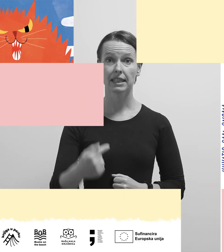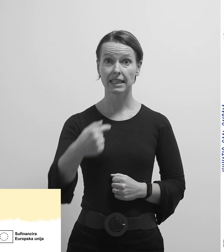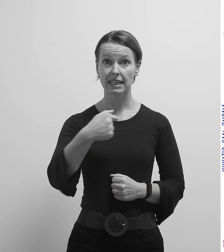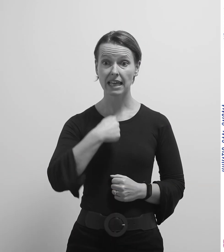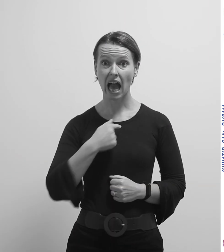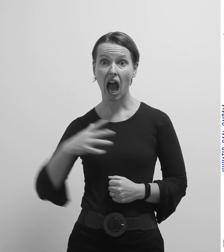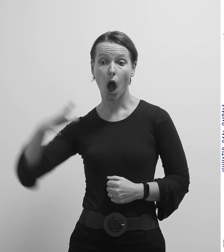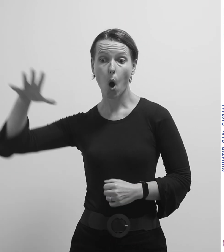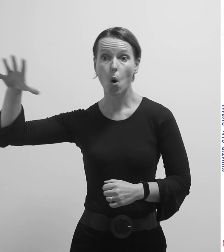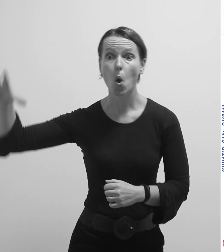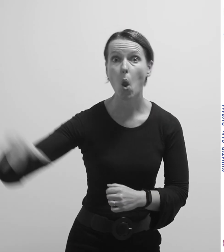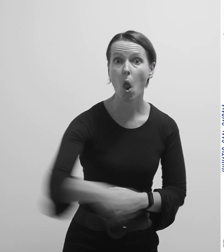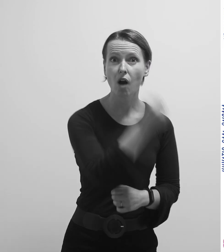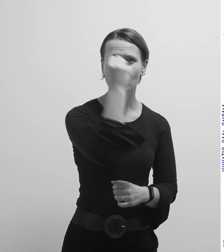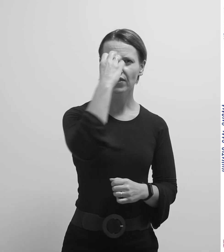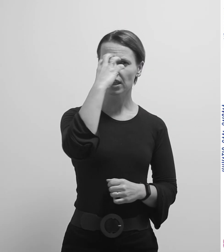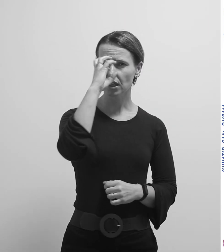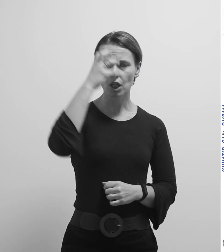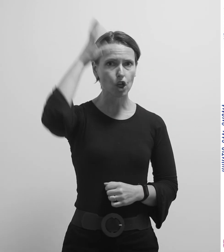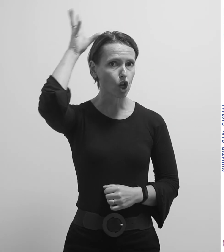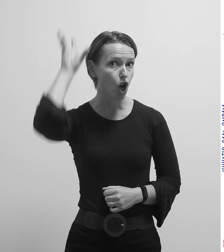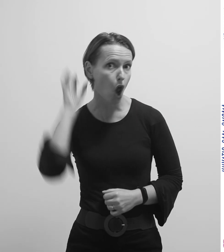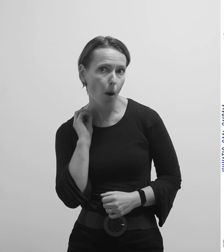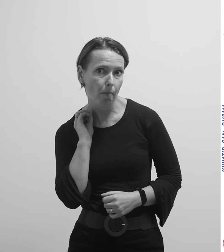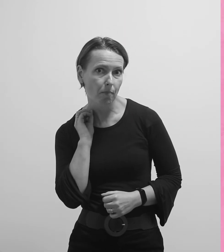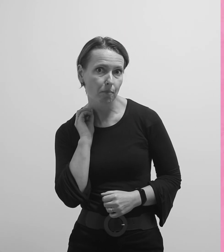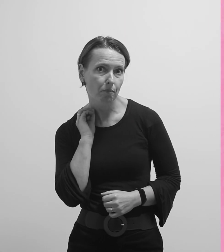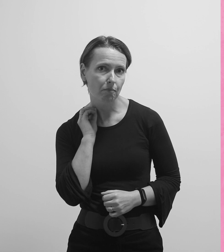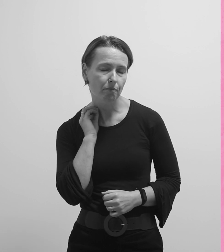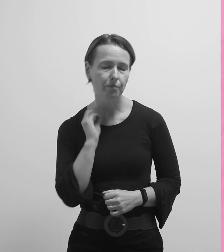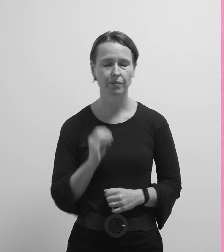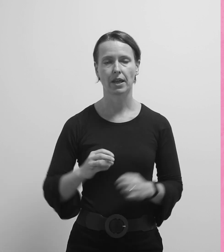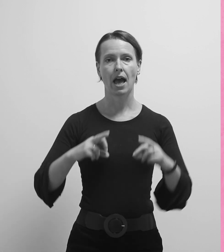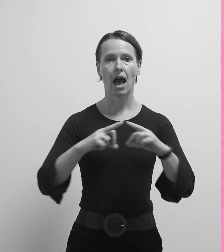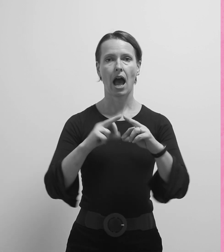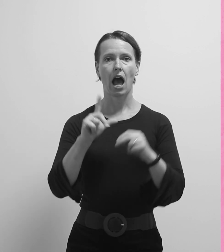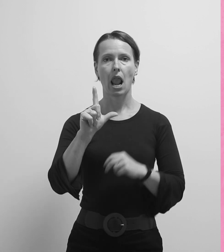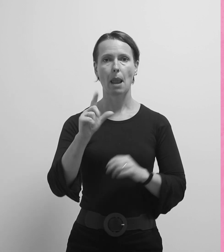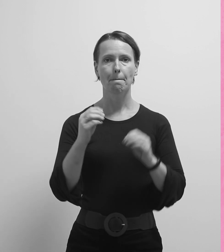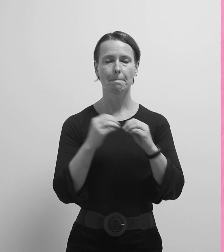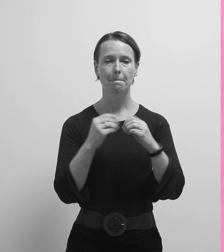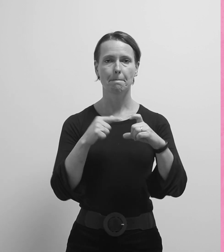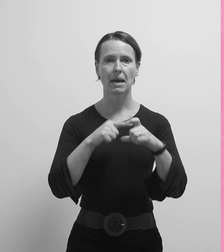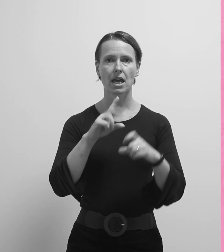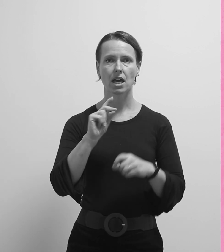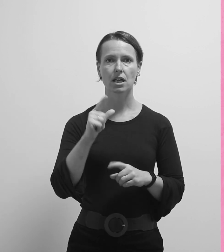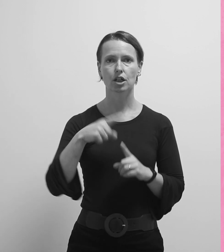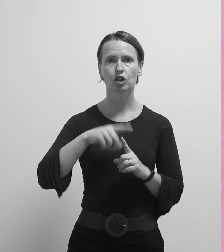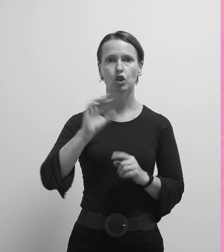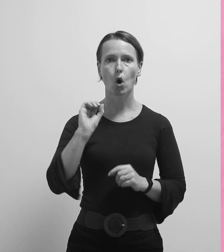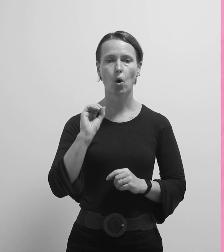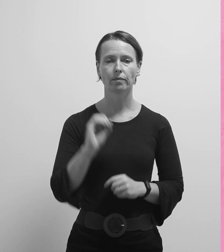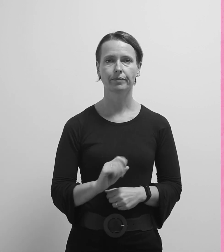Uhvatio sam gnoma. Alberto Lot